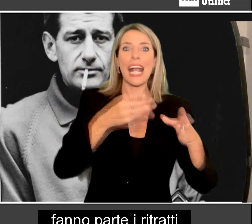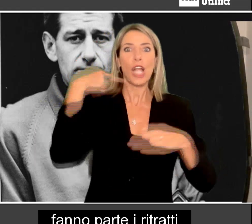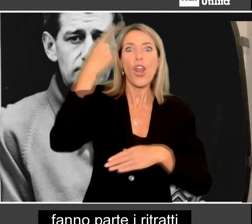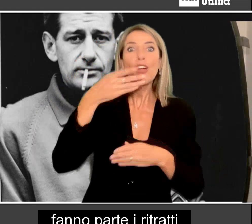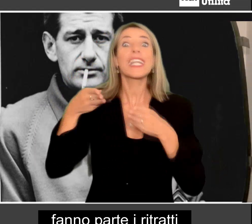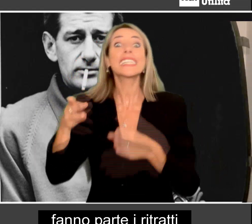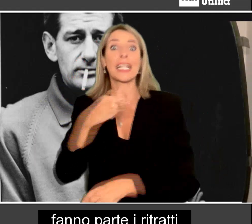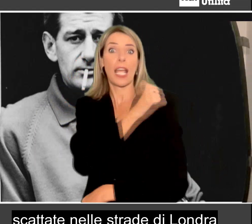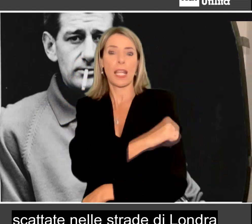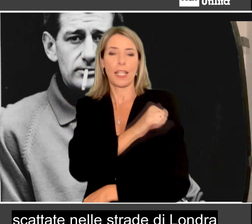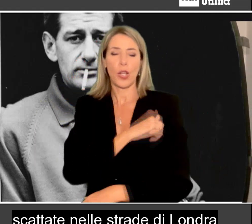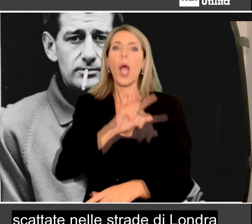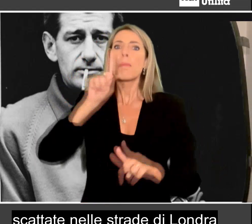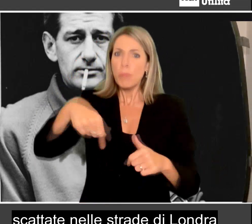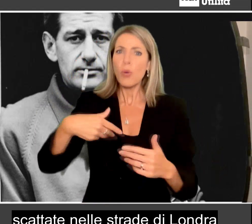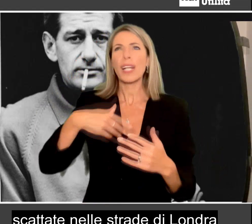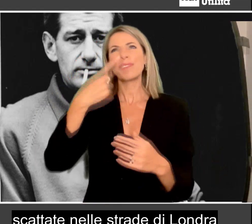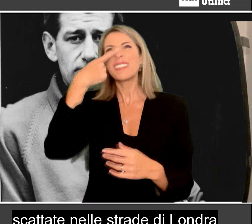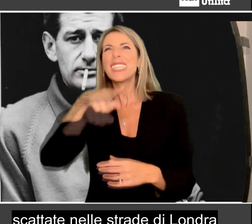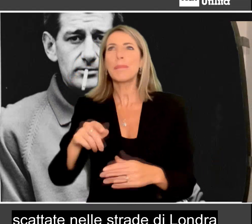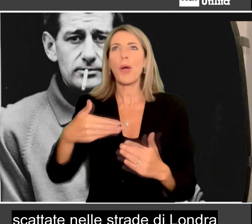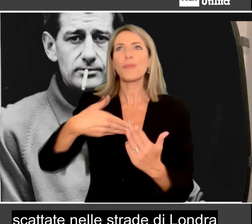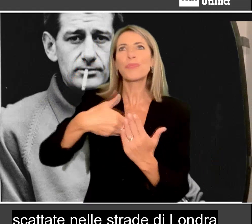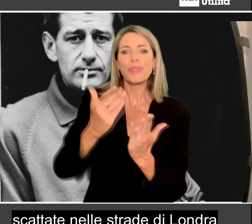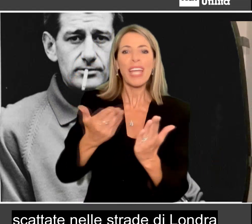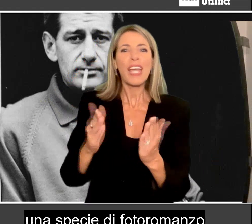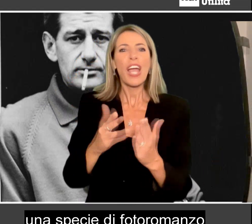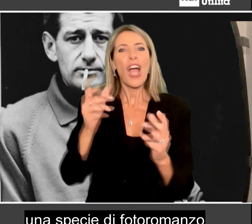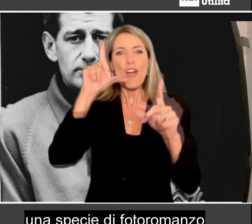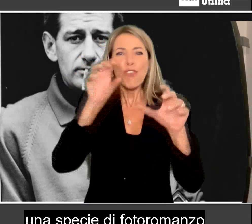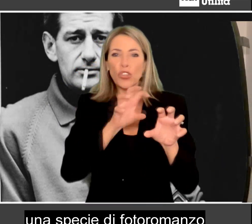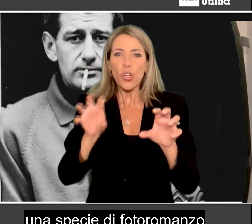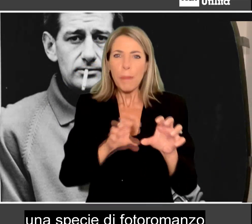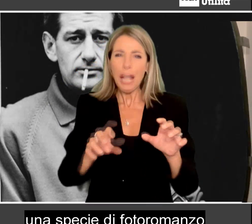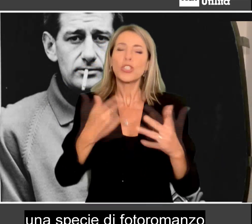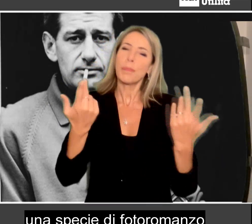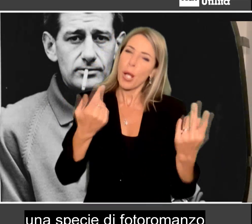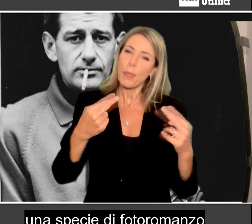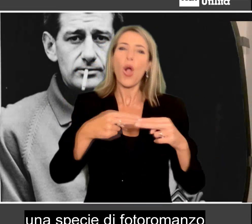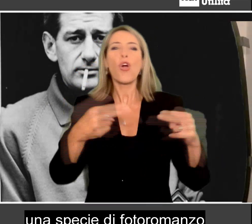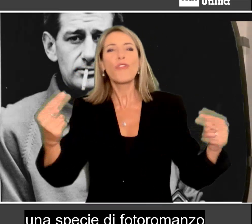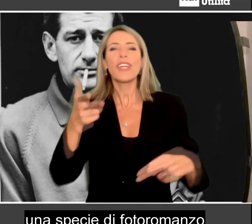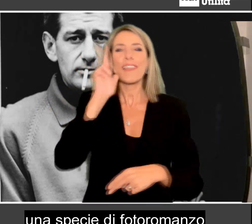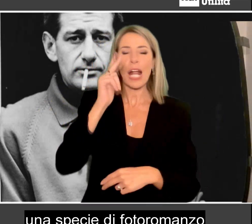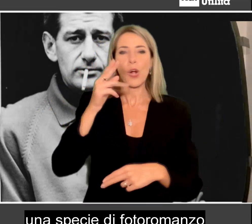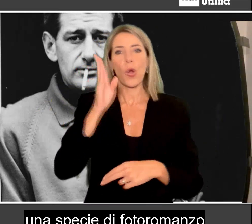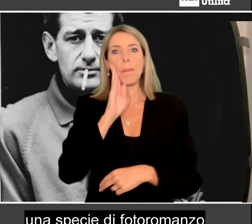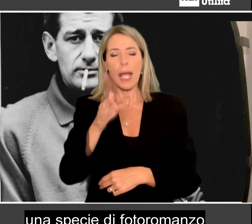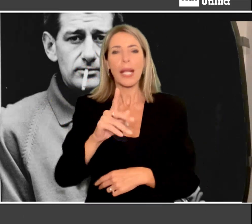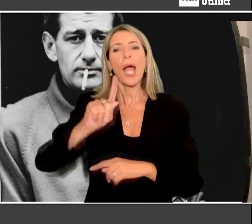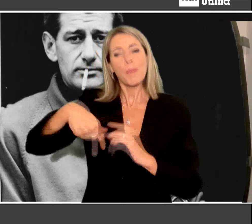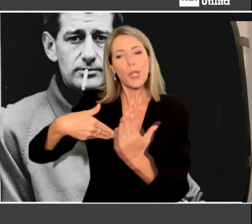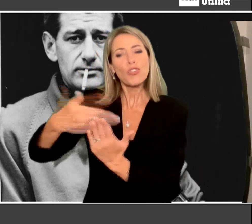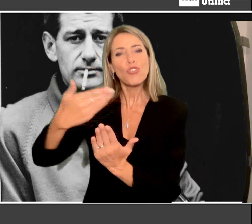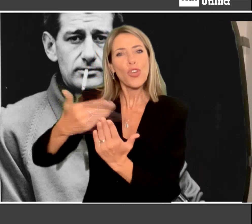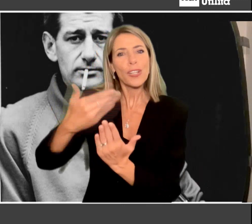ritratti e fotografie di moda scattate nelle strade di Londra e di Rio. Una specie di fotoromanzo sul confine franco-belga